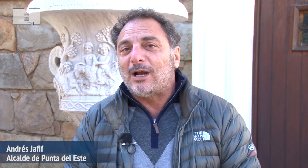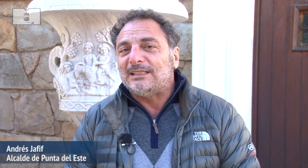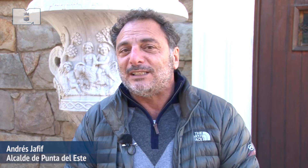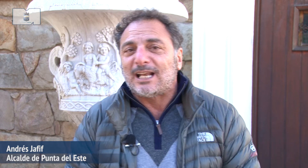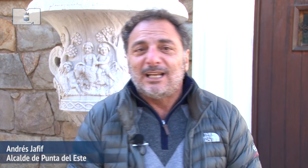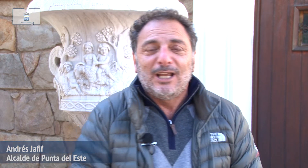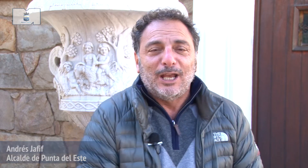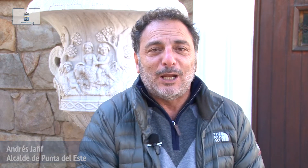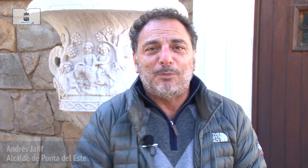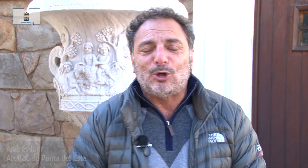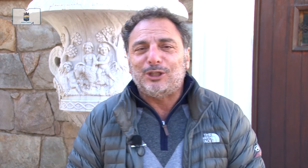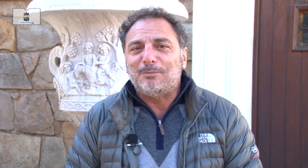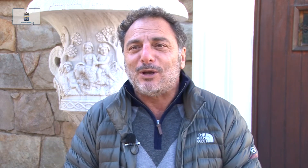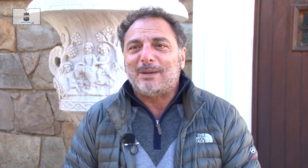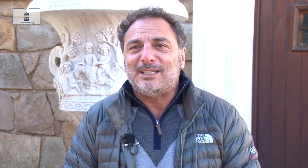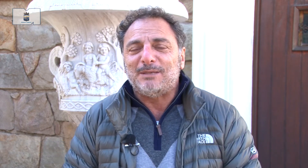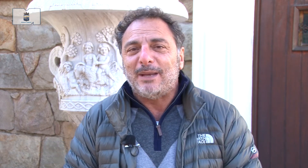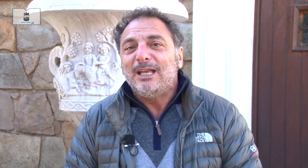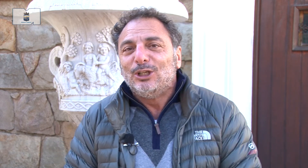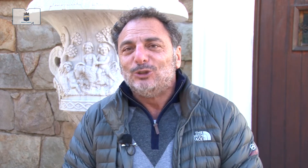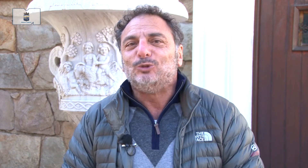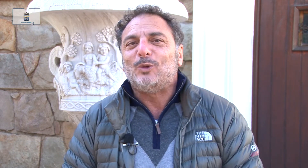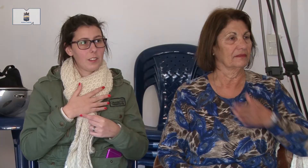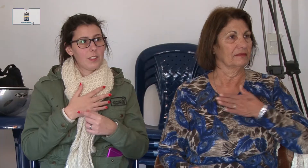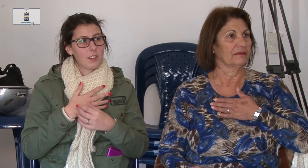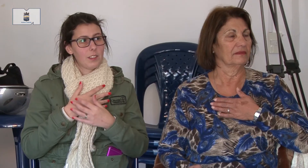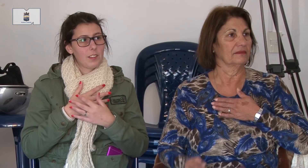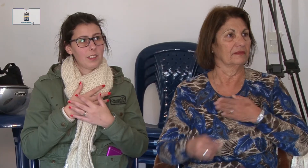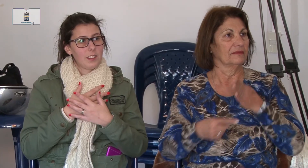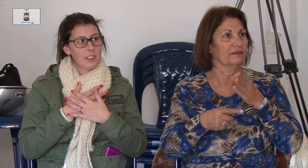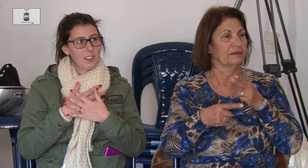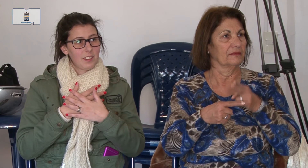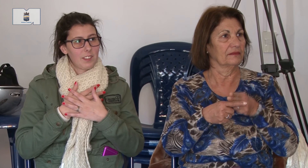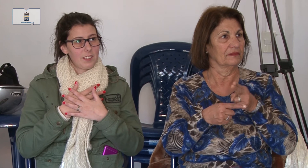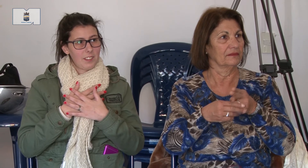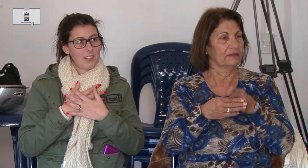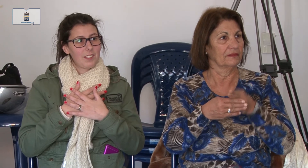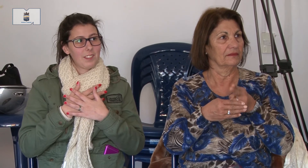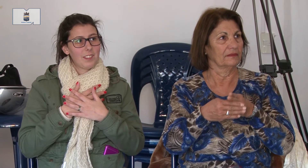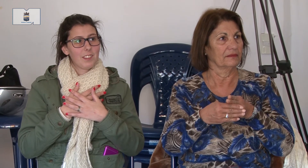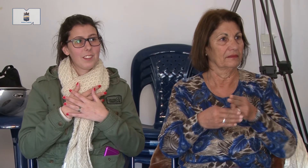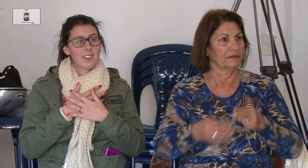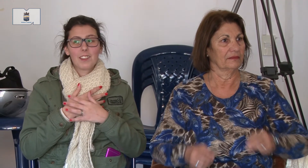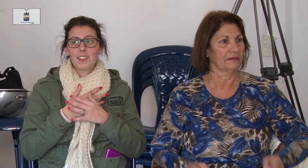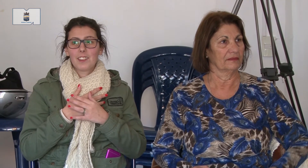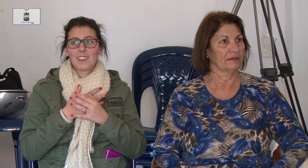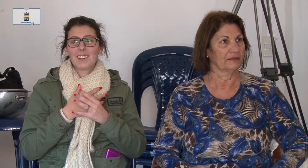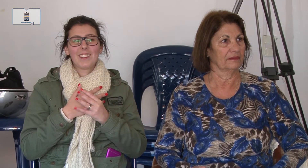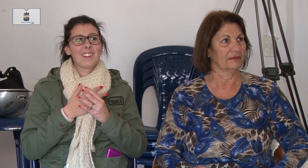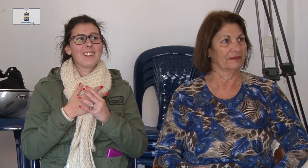garantizar en el poco tiempo que participé, no es una lengua fácil. Felicitar a ellos. Para